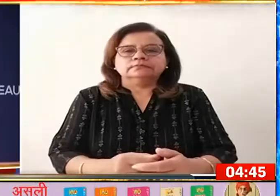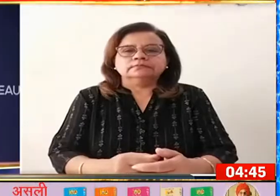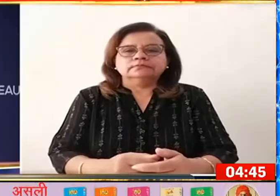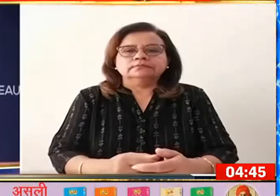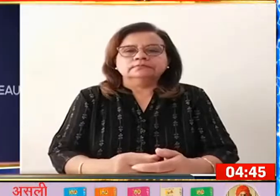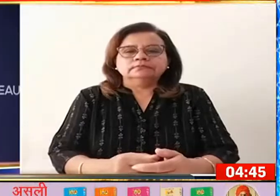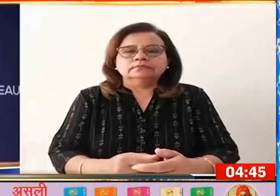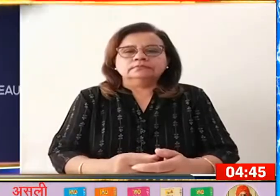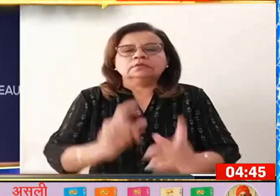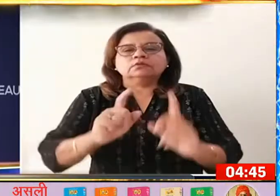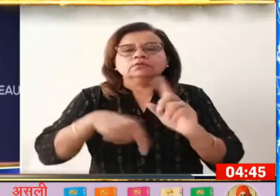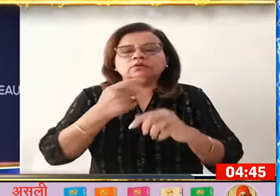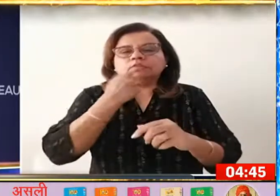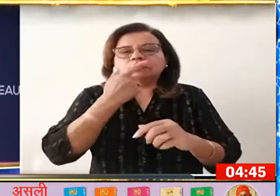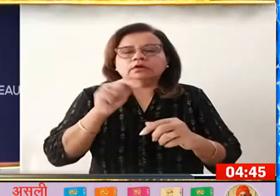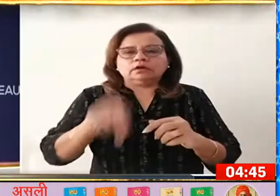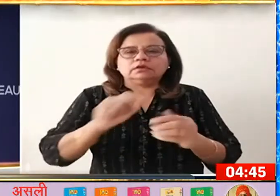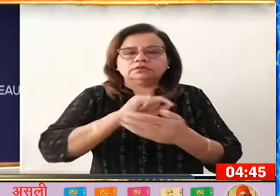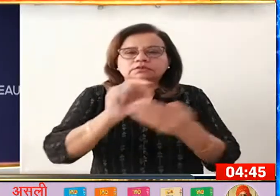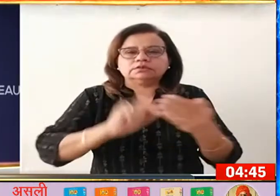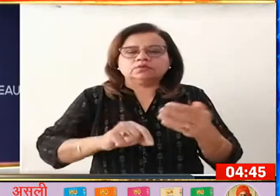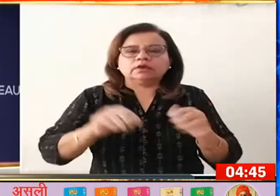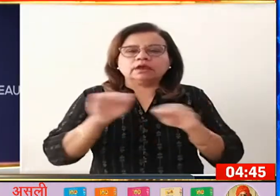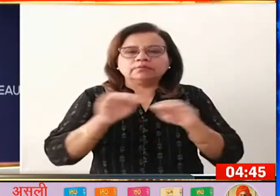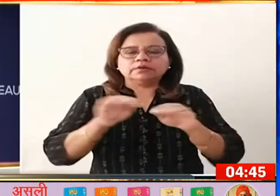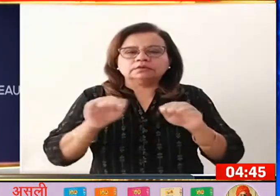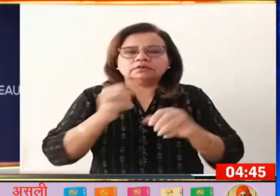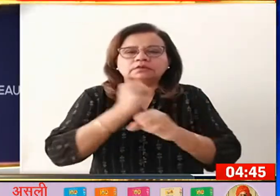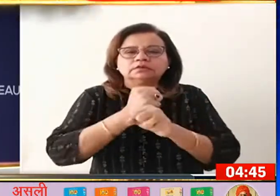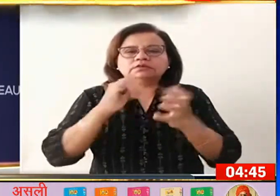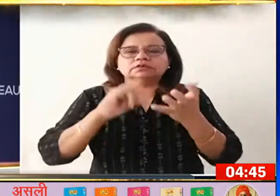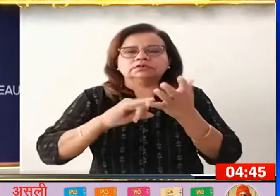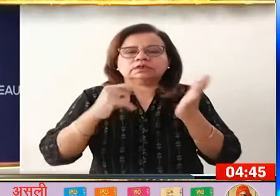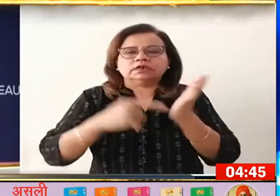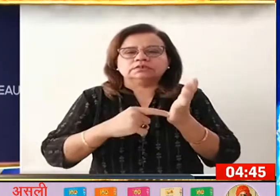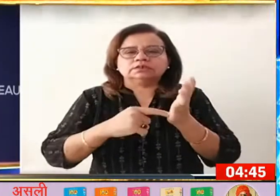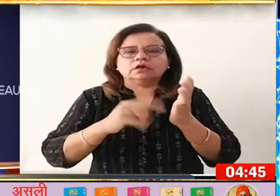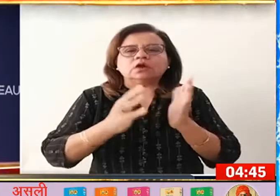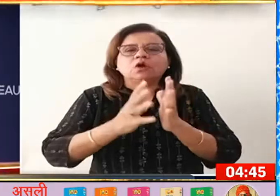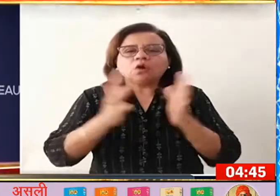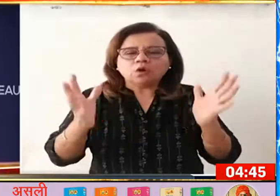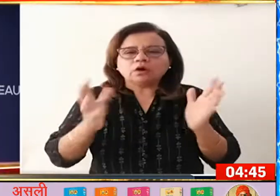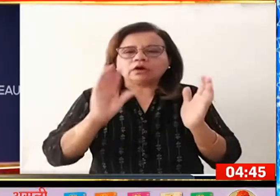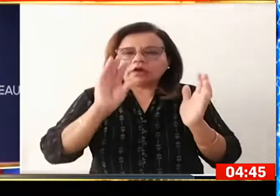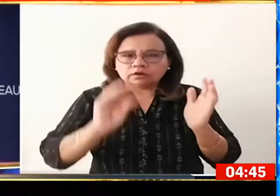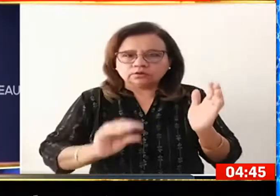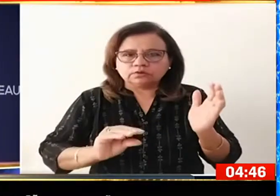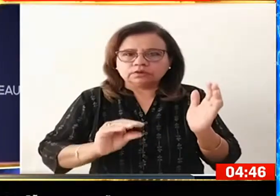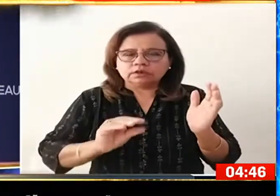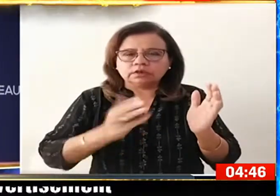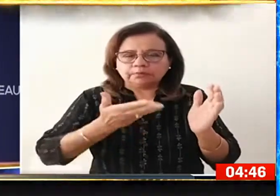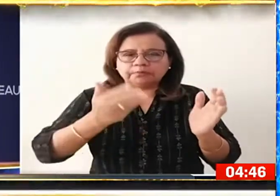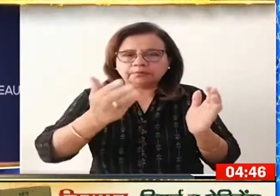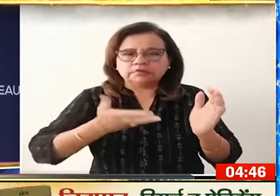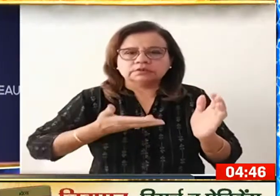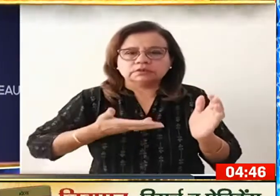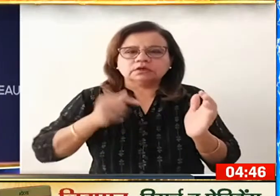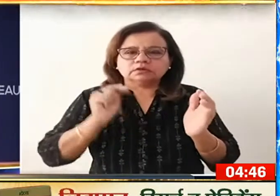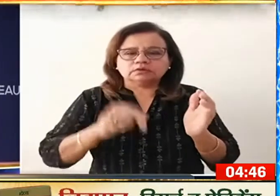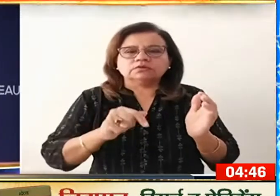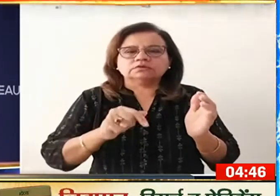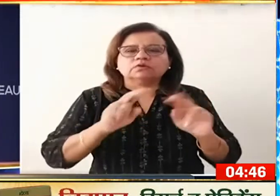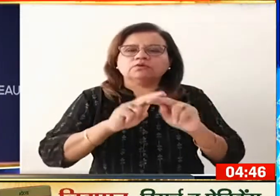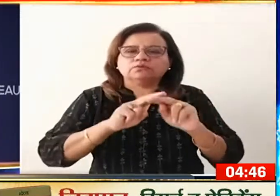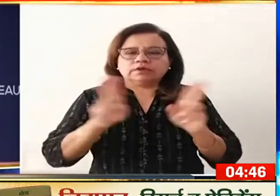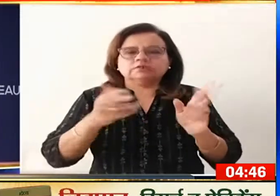उन्होंने कहा कि इस रिपोर्ट के आधार पर अगर GST दरों में और कटोती की जरूरत महसूस की जाती है तो इस बावत निर्णय किया